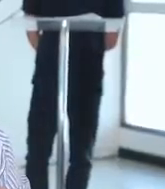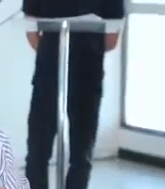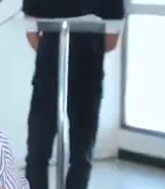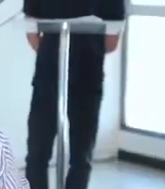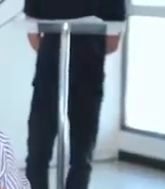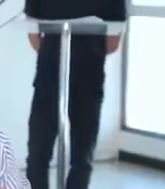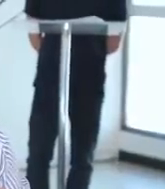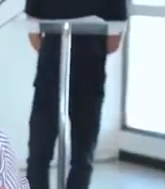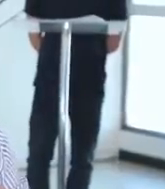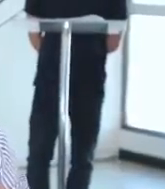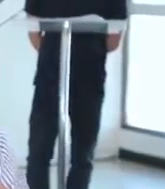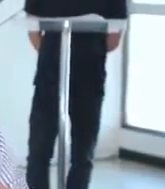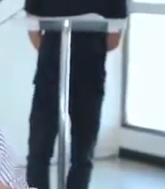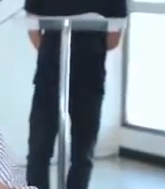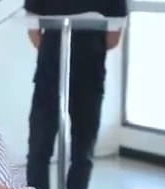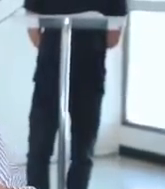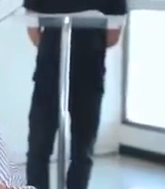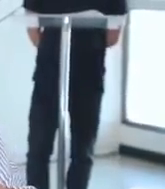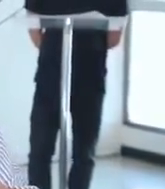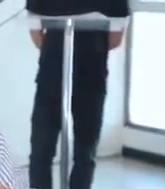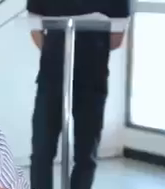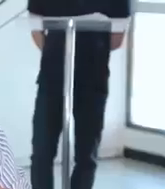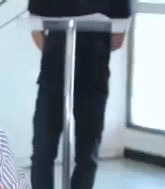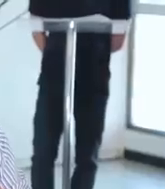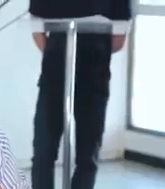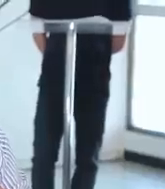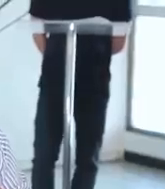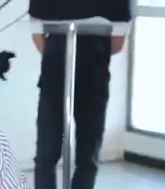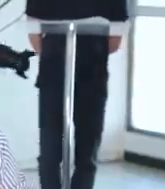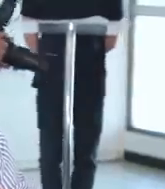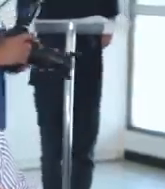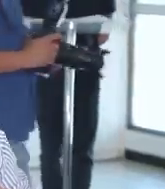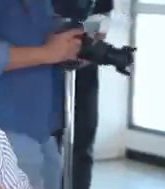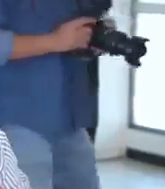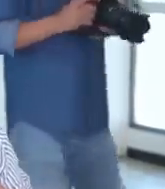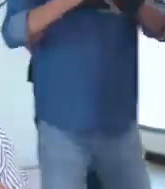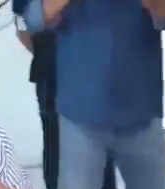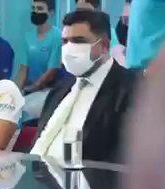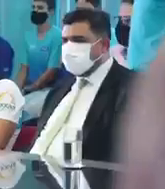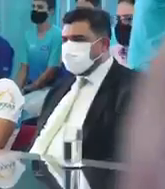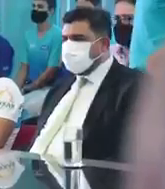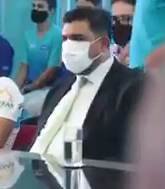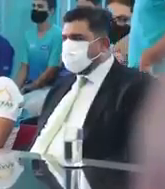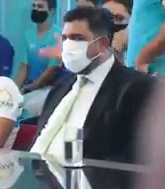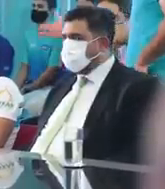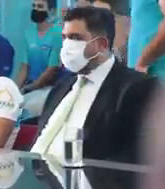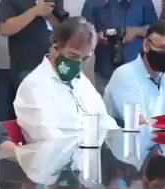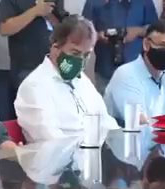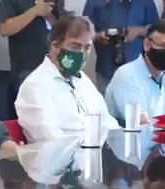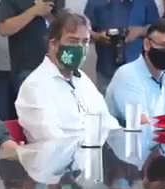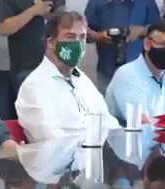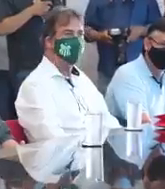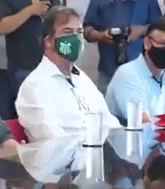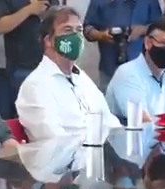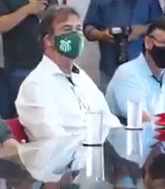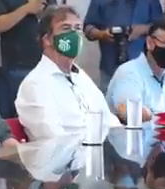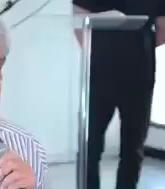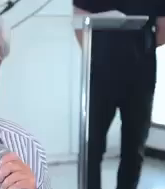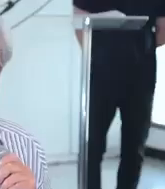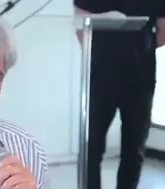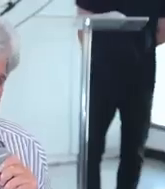treinavam sem objetivo nenhum. Agora vocês vão plenar e ter objetivo. Então acho que é um novo momento